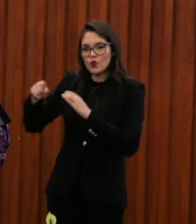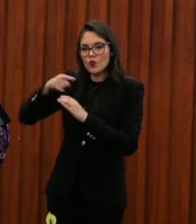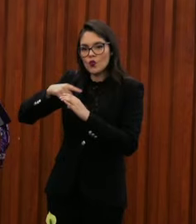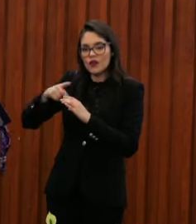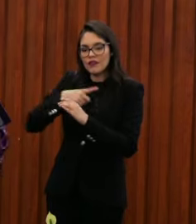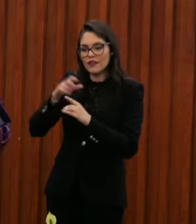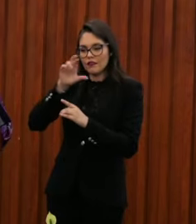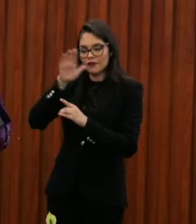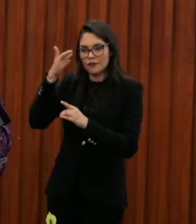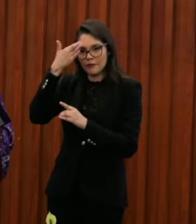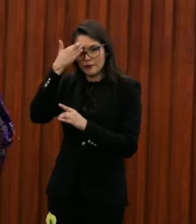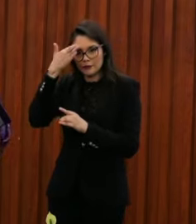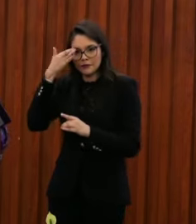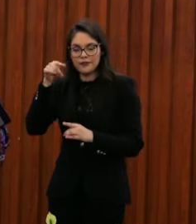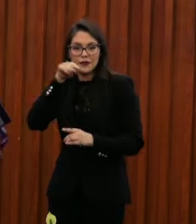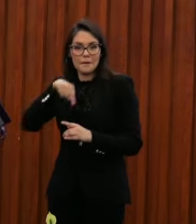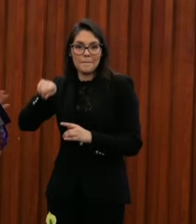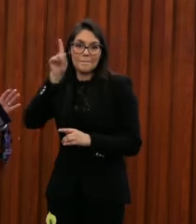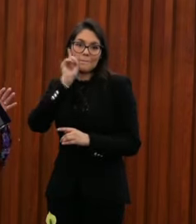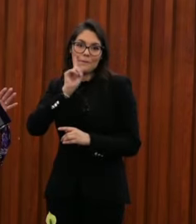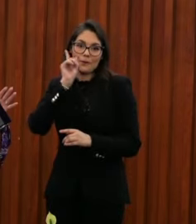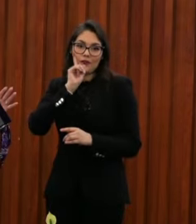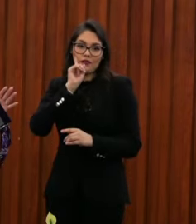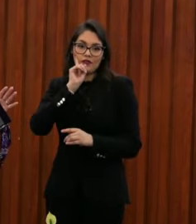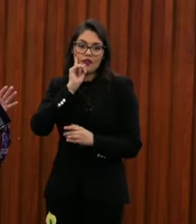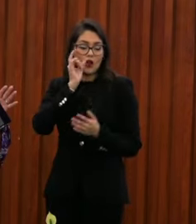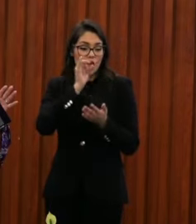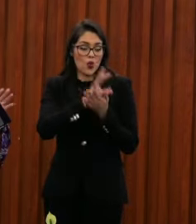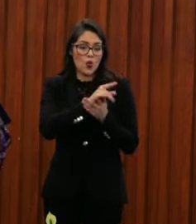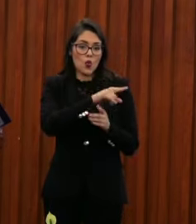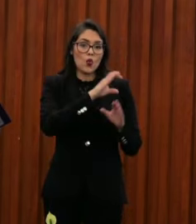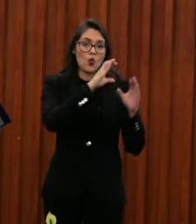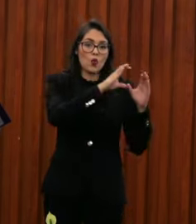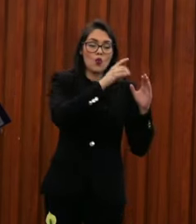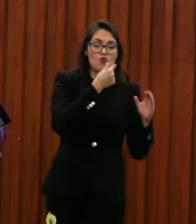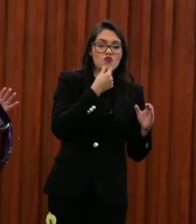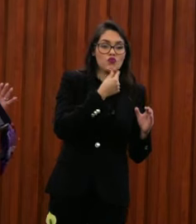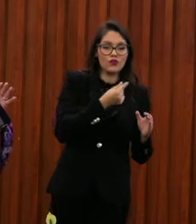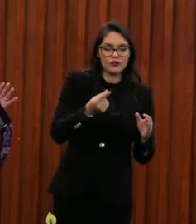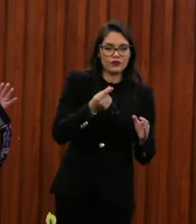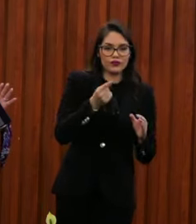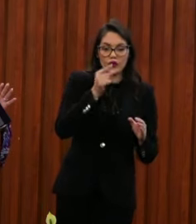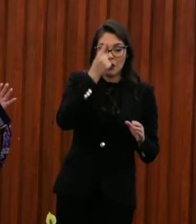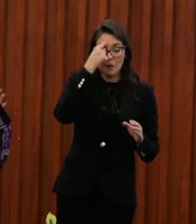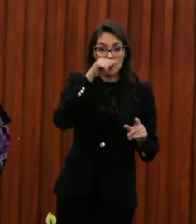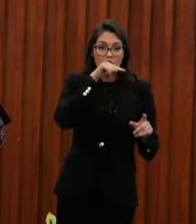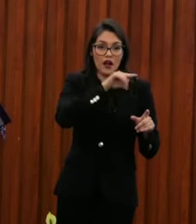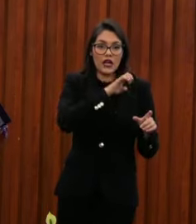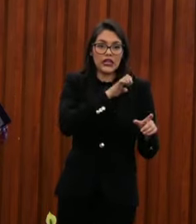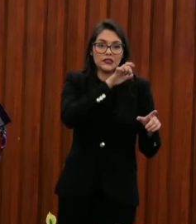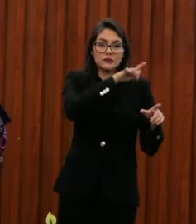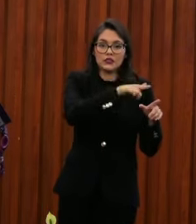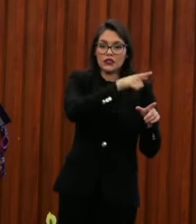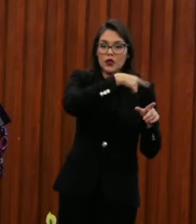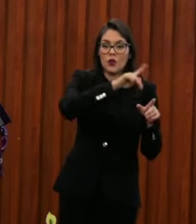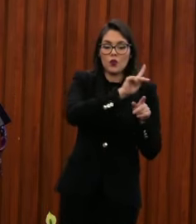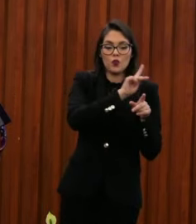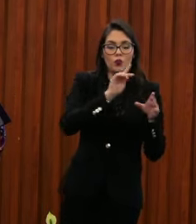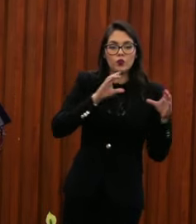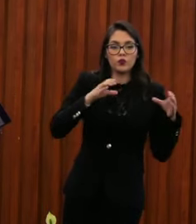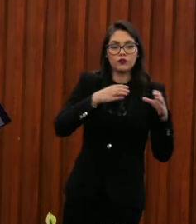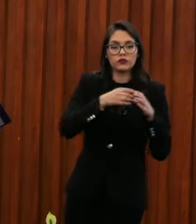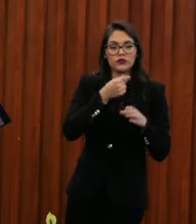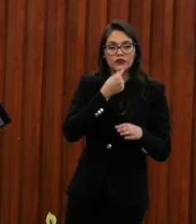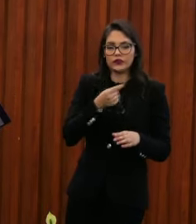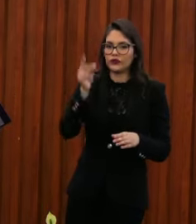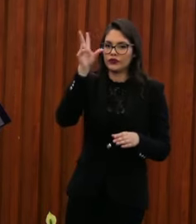reconoce. Las grandes cuidadoras, no nada más de los niños, no exclusivamente de los niños, las grandes cuidadoras